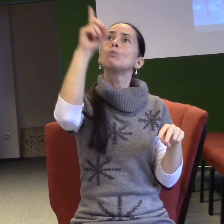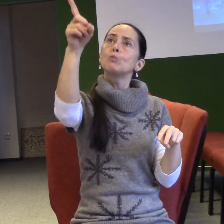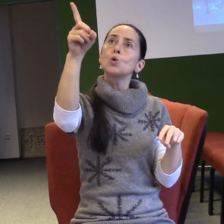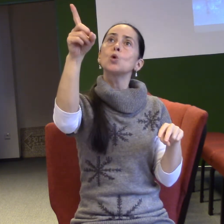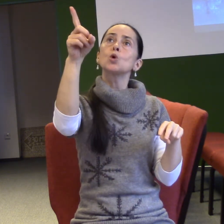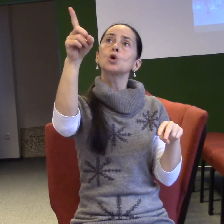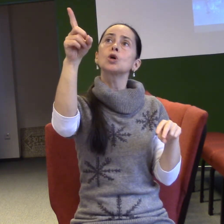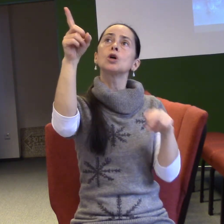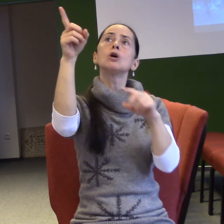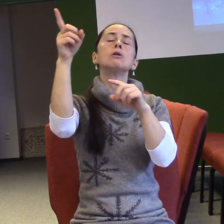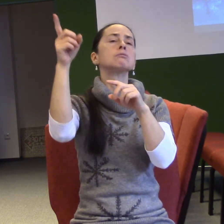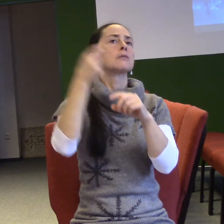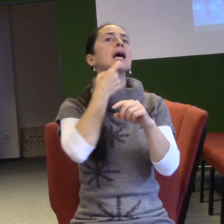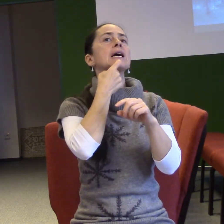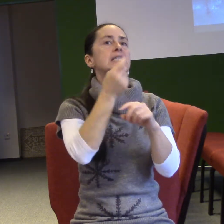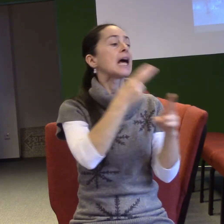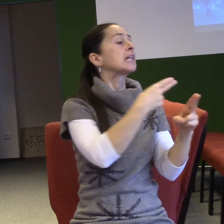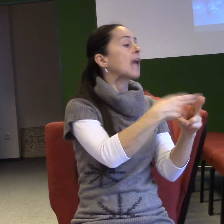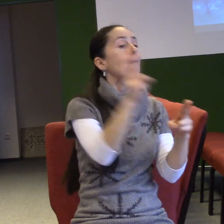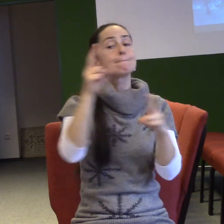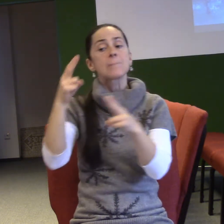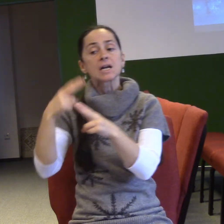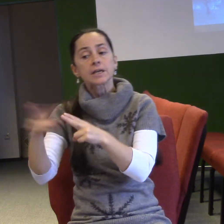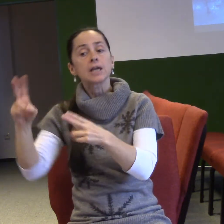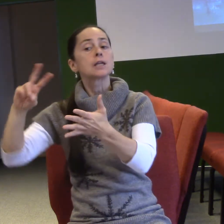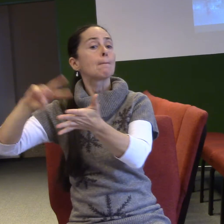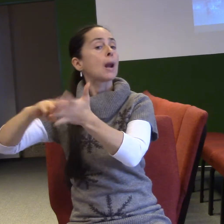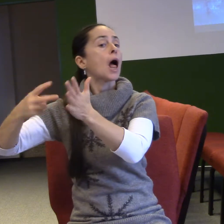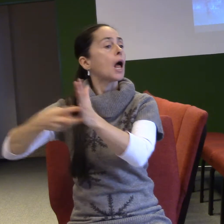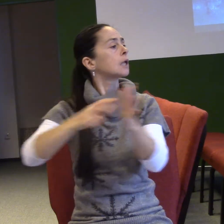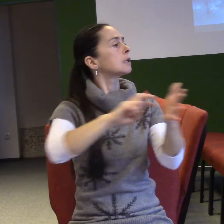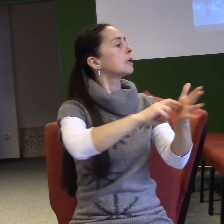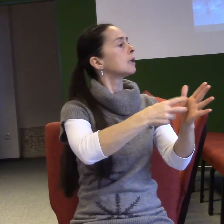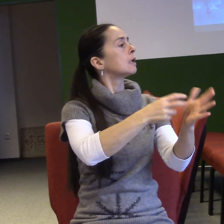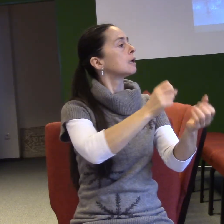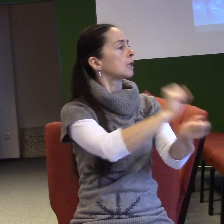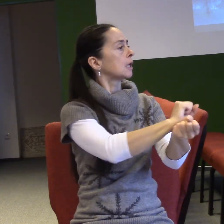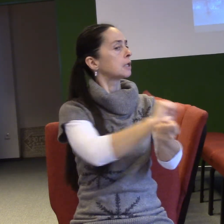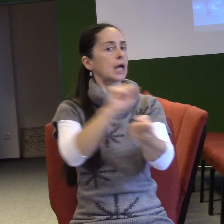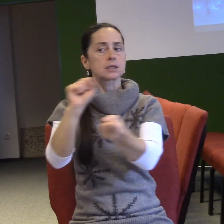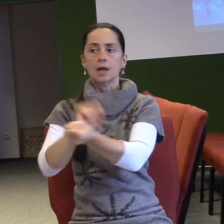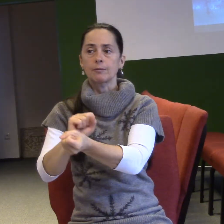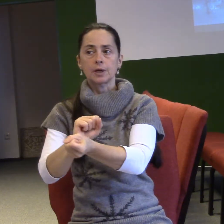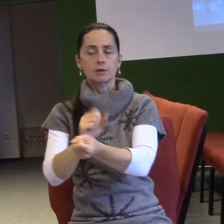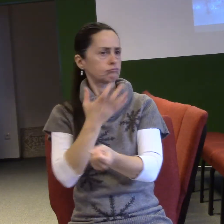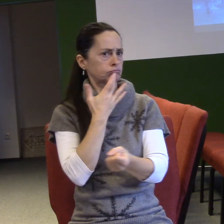A tak, když si chce naplnit svoje záměry, tak pošle anděla, aby na to lidi připravili, že pán Bůh chce něco dělat.